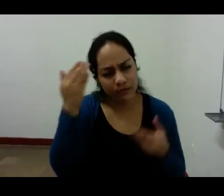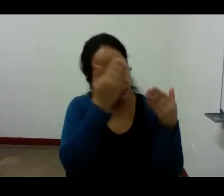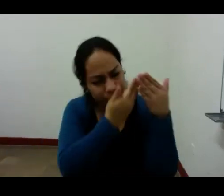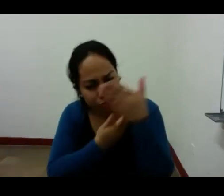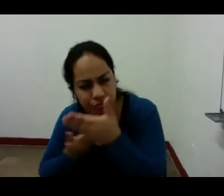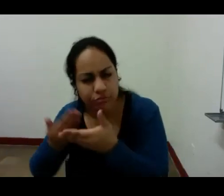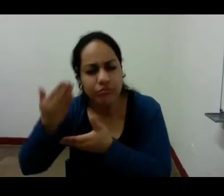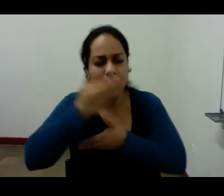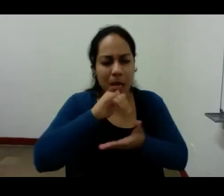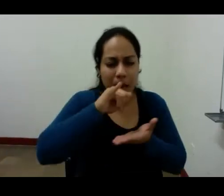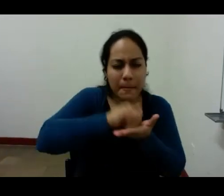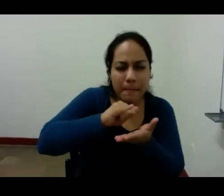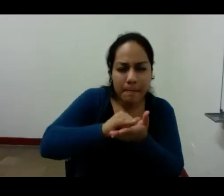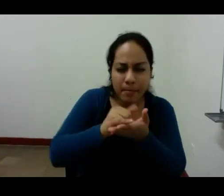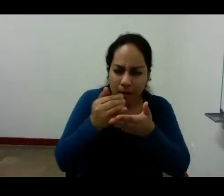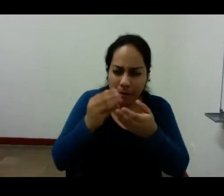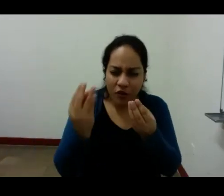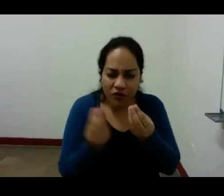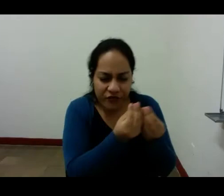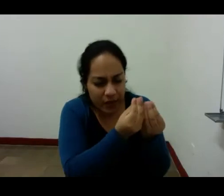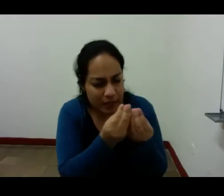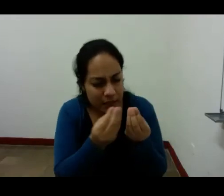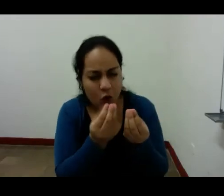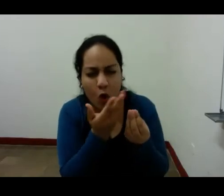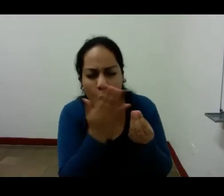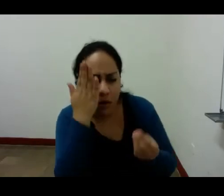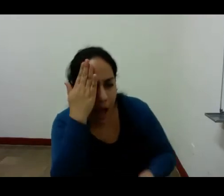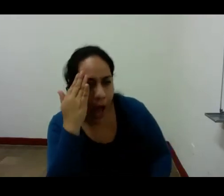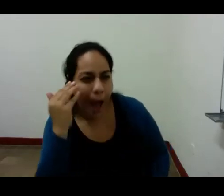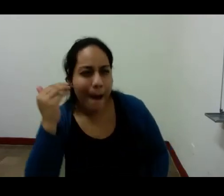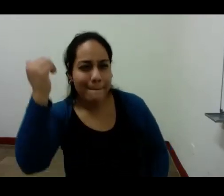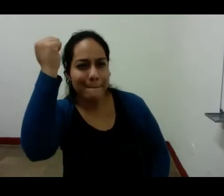físico hasta lo abstracto del intelecto